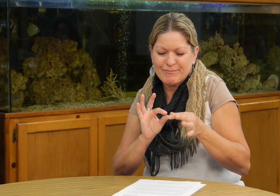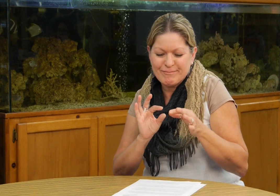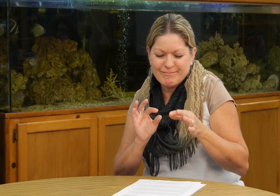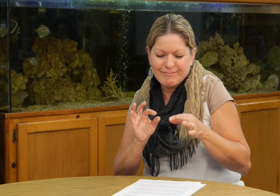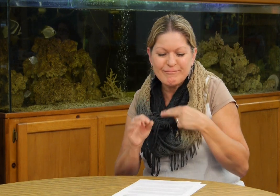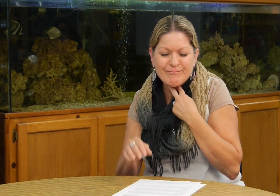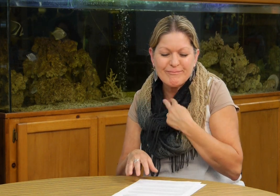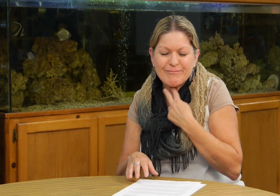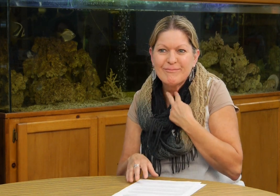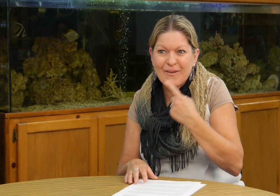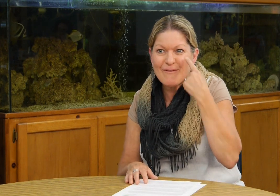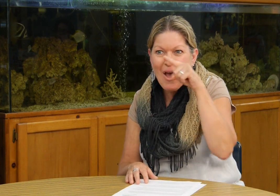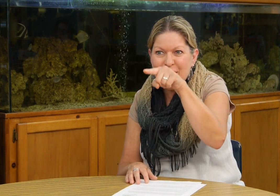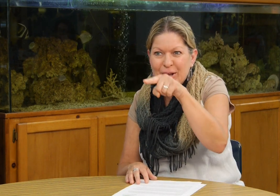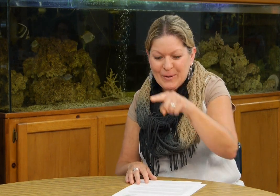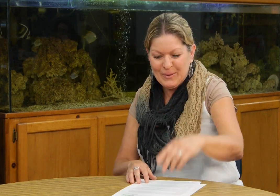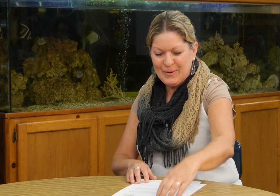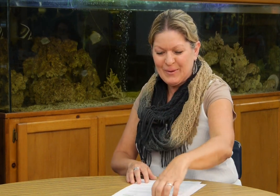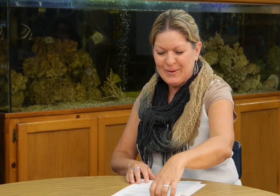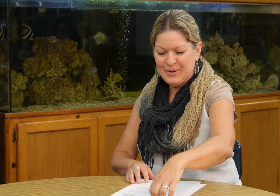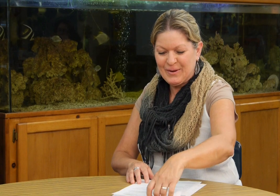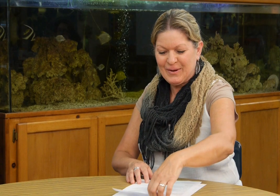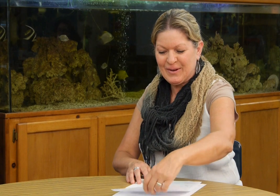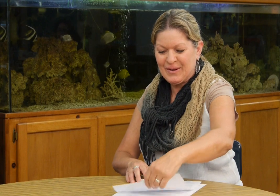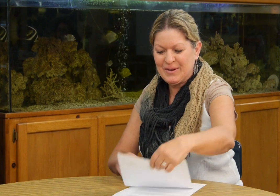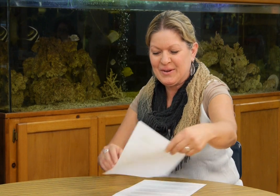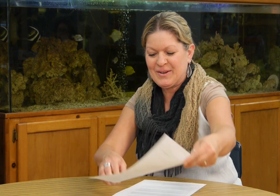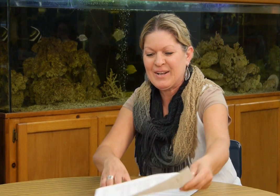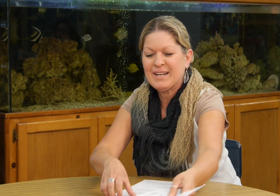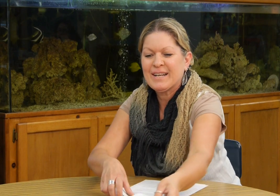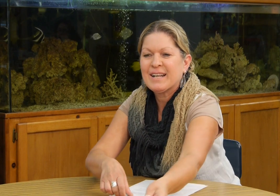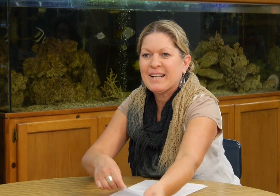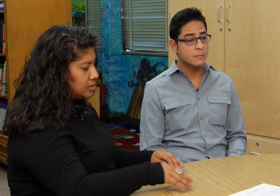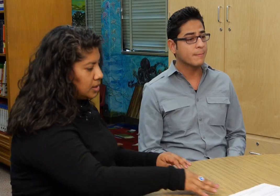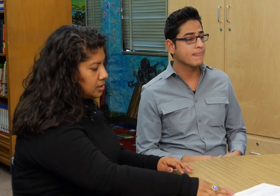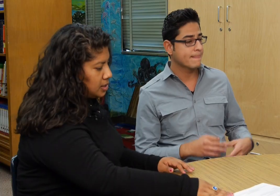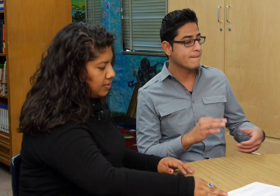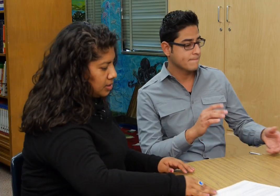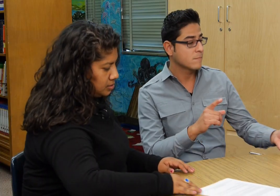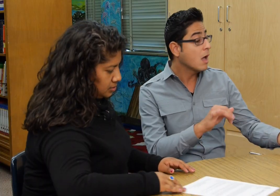que sabe los tres idiomas pues él quizás se la puede explicar está bien